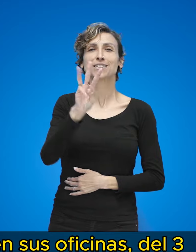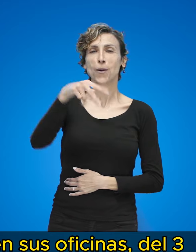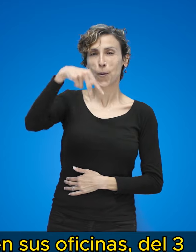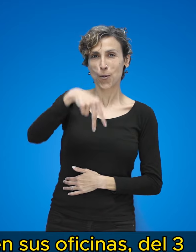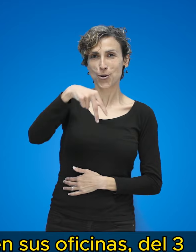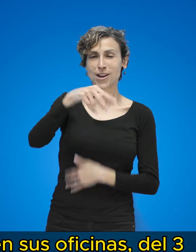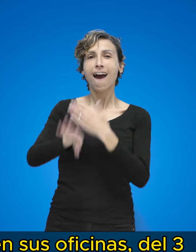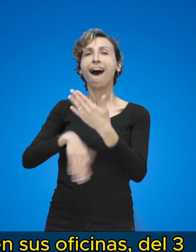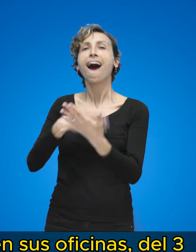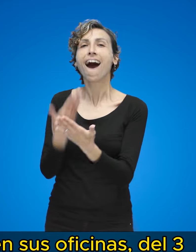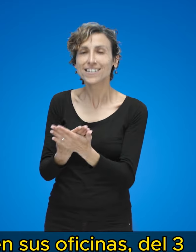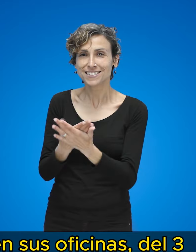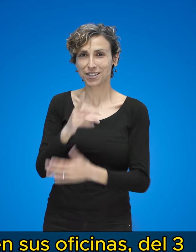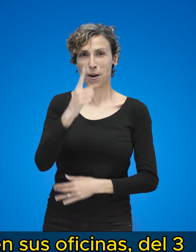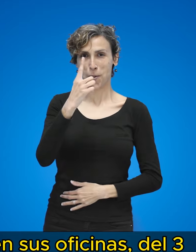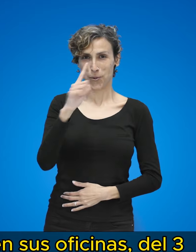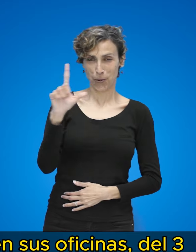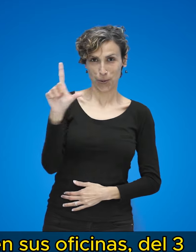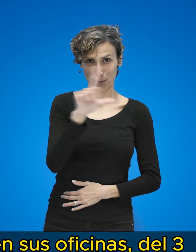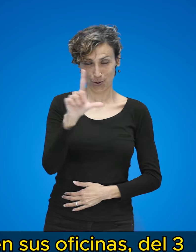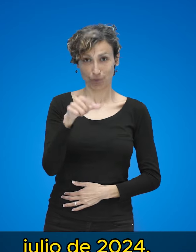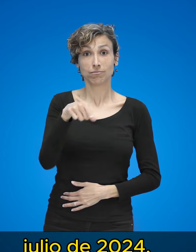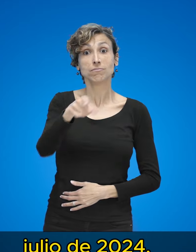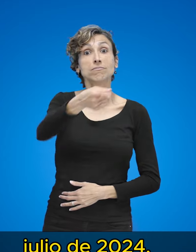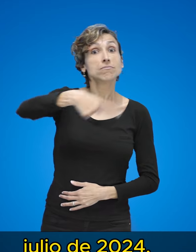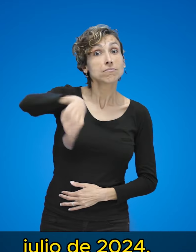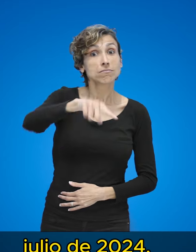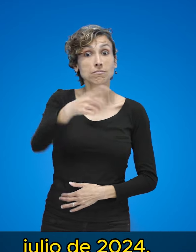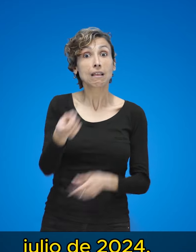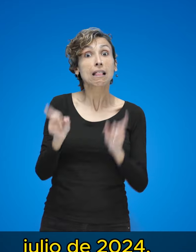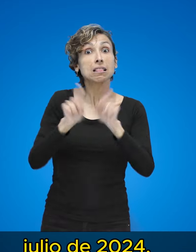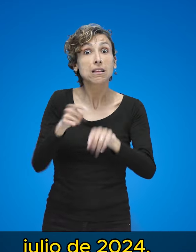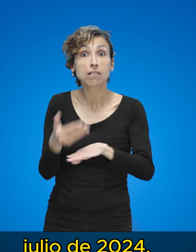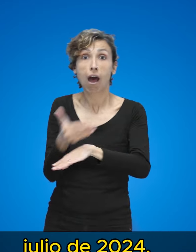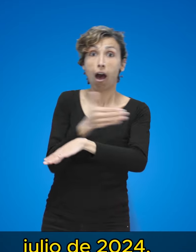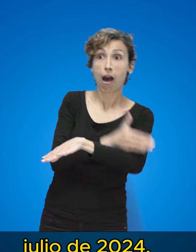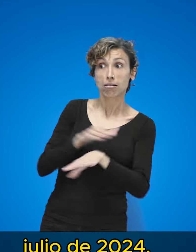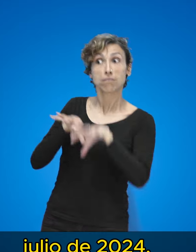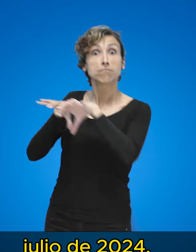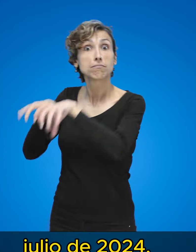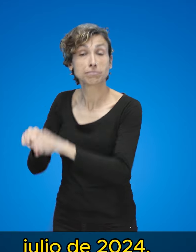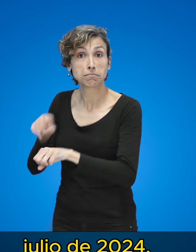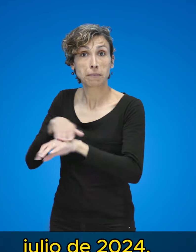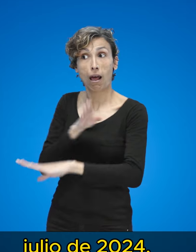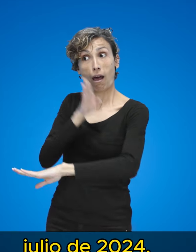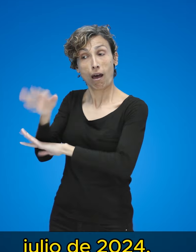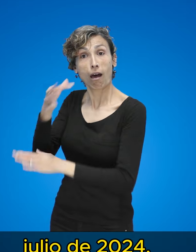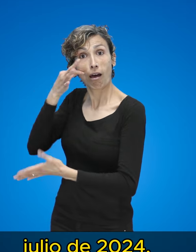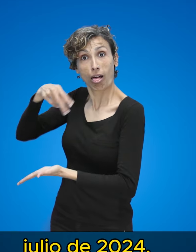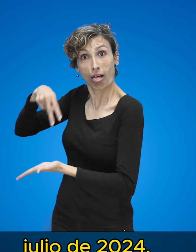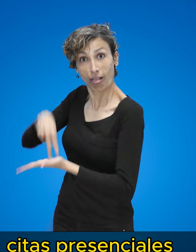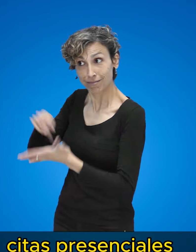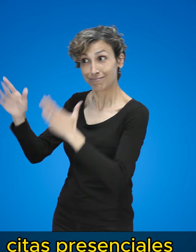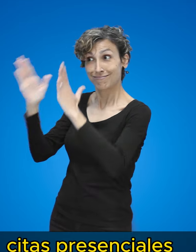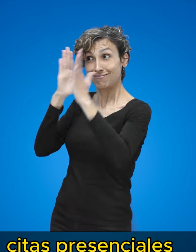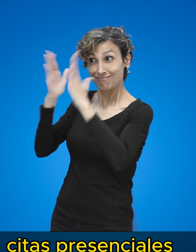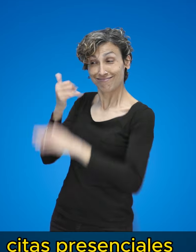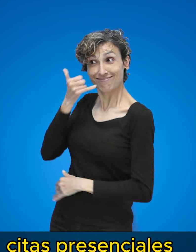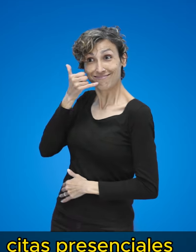del 3 de junio hasta el 1 de julio de 2024. La solicitud para las citas presenciales estará